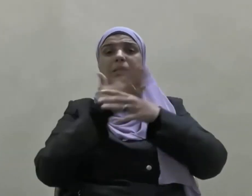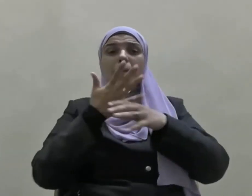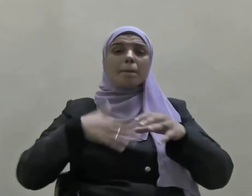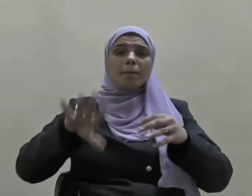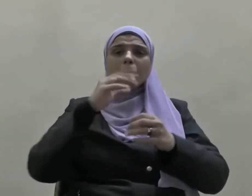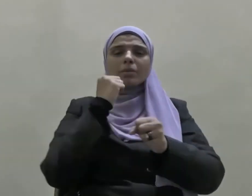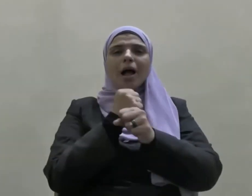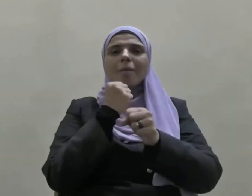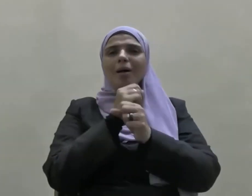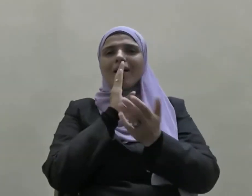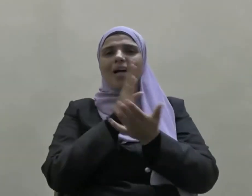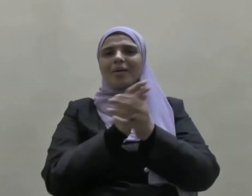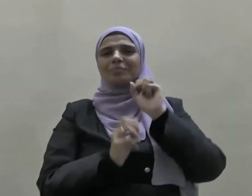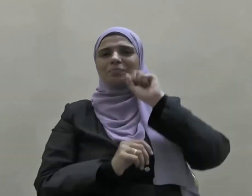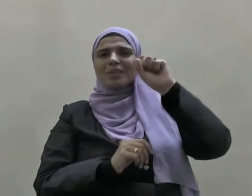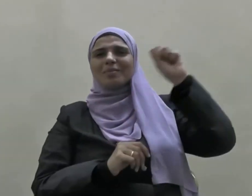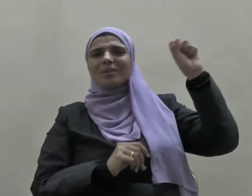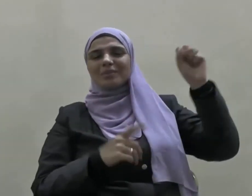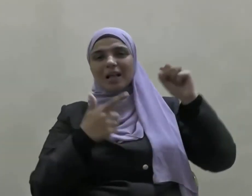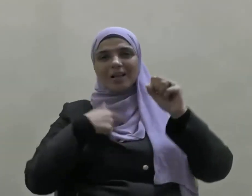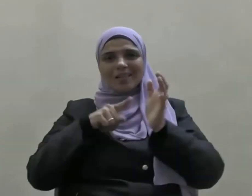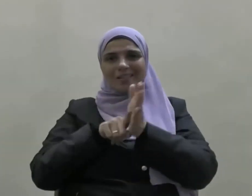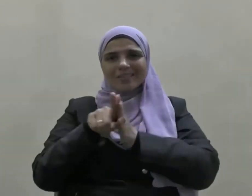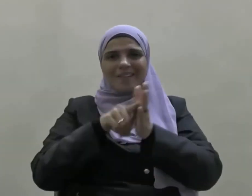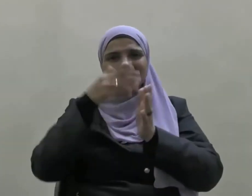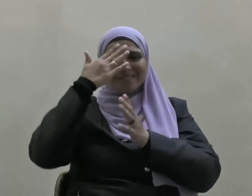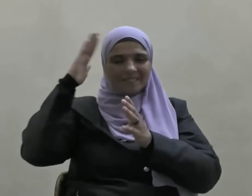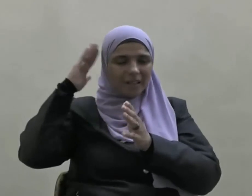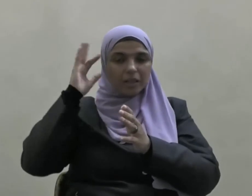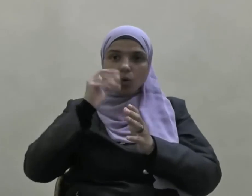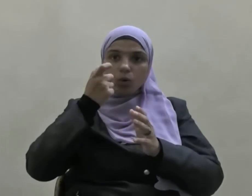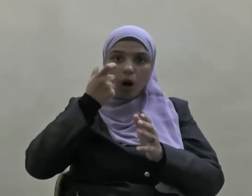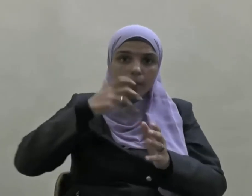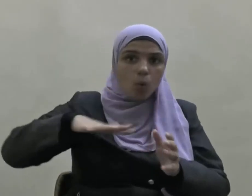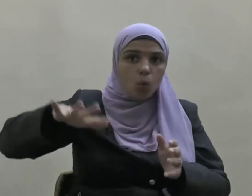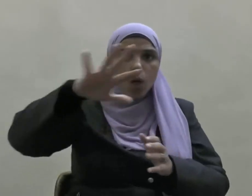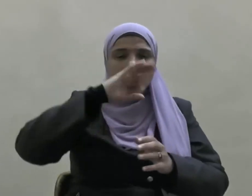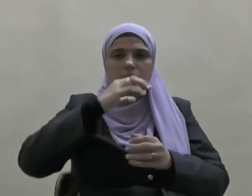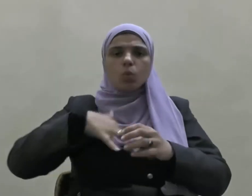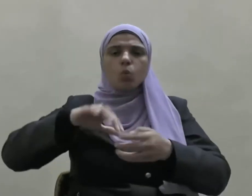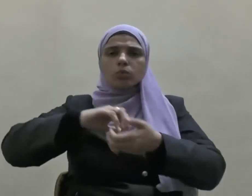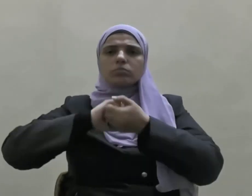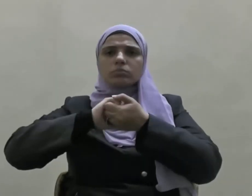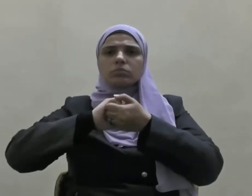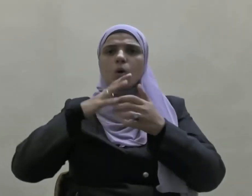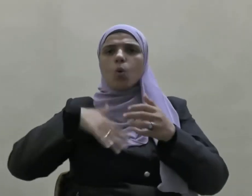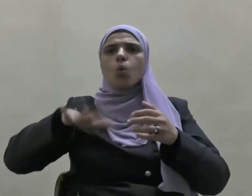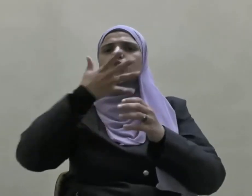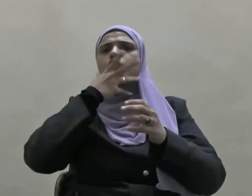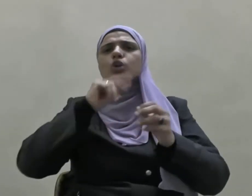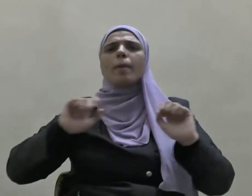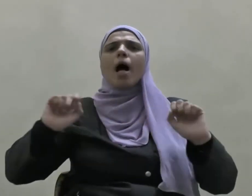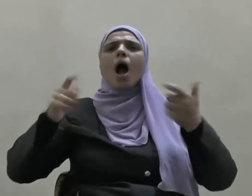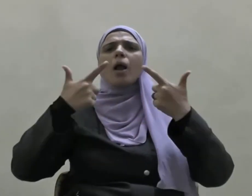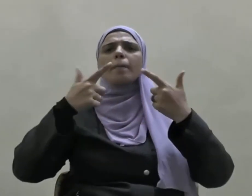لتحقيق أغراضهم ومآربهم فعلينا أن ندرك أننا أمام حرب